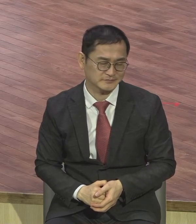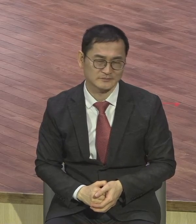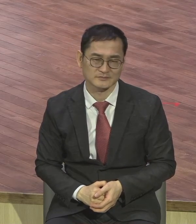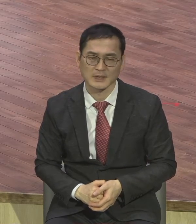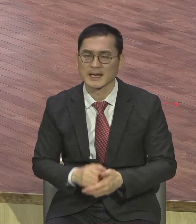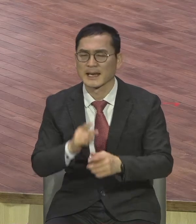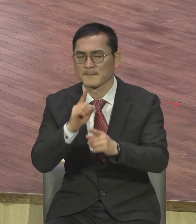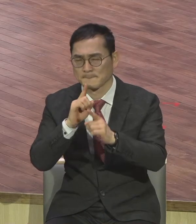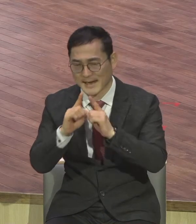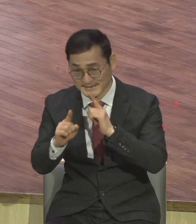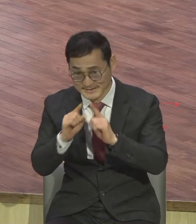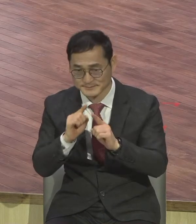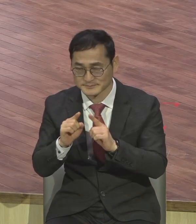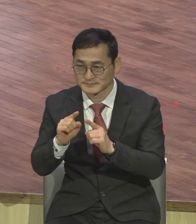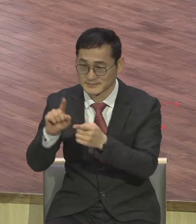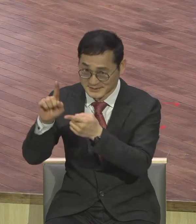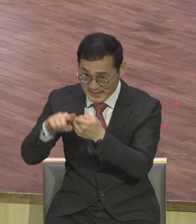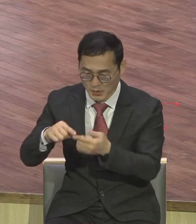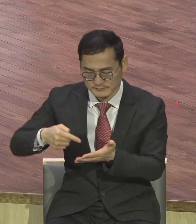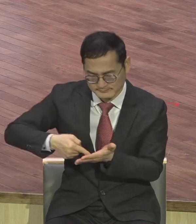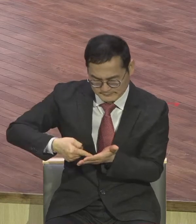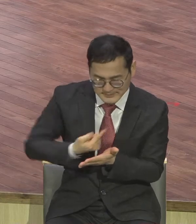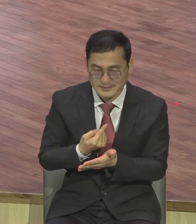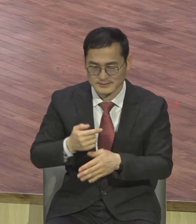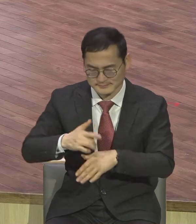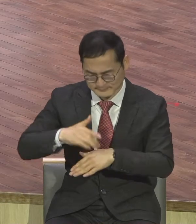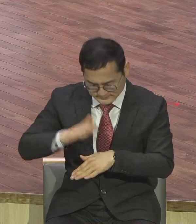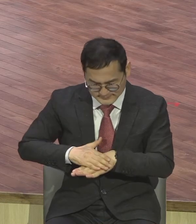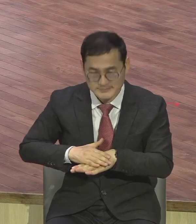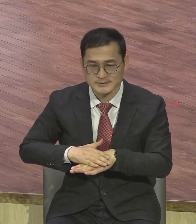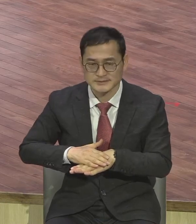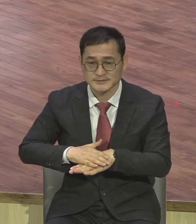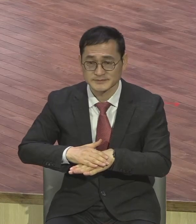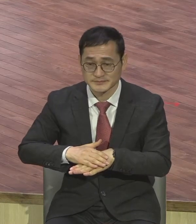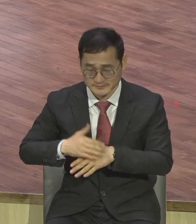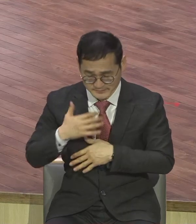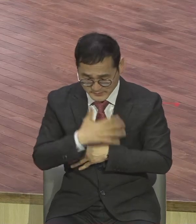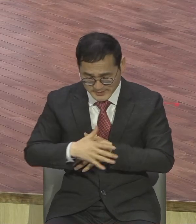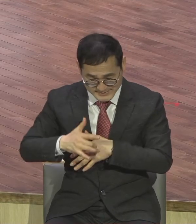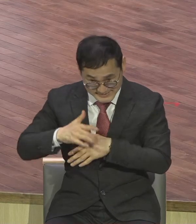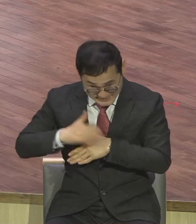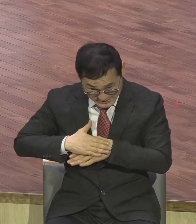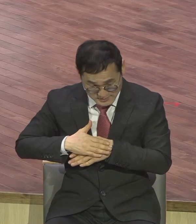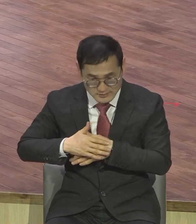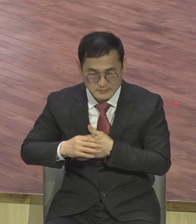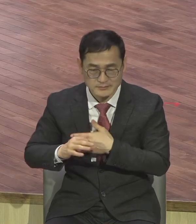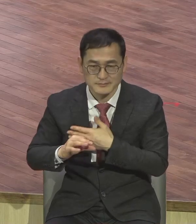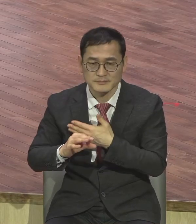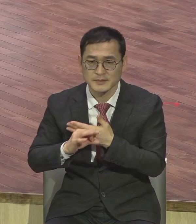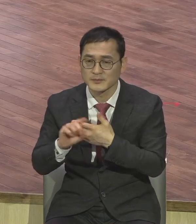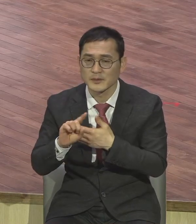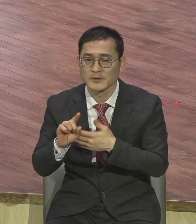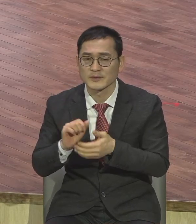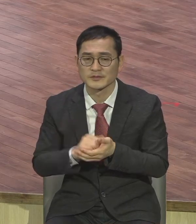뿌리 체질화가 되어 있다고 하면 어떤 상황 속에서 자기 한계를